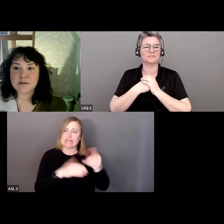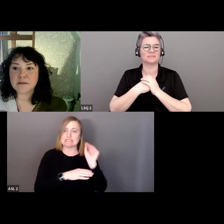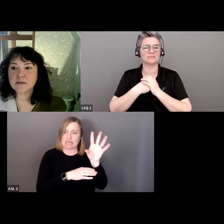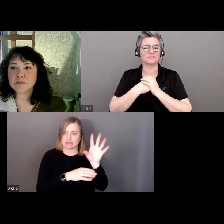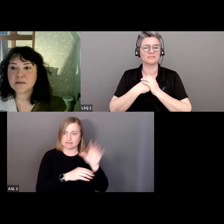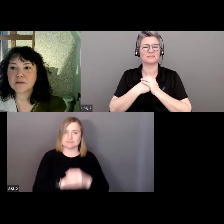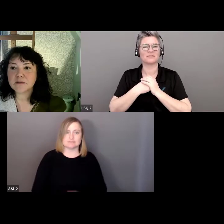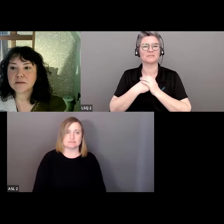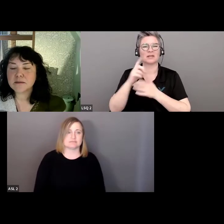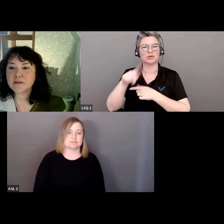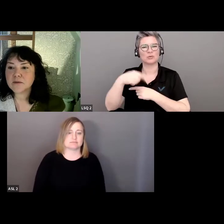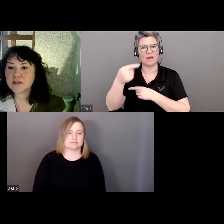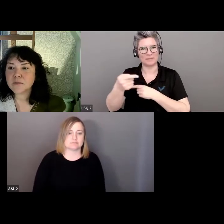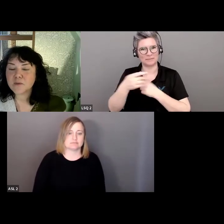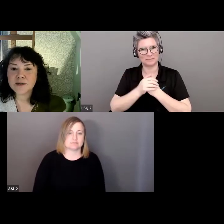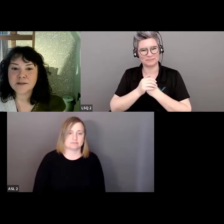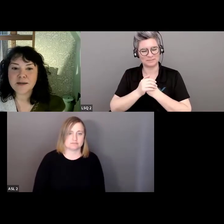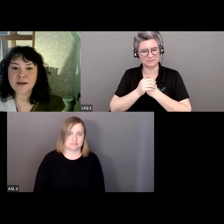Diapo suivante.